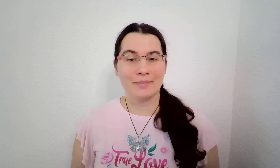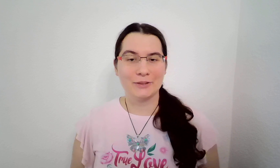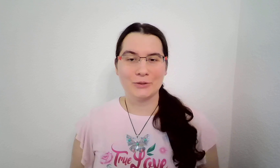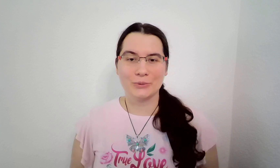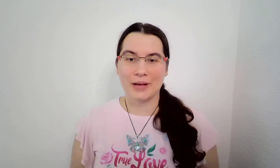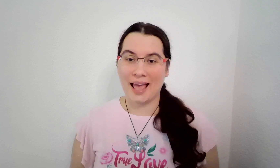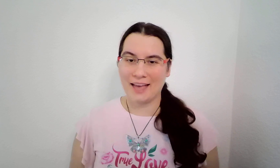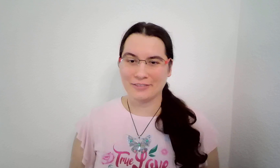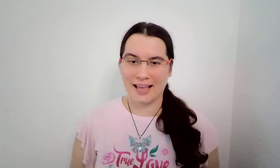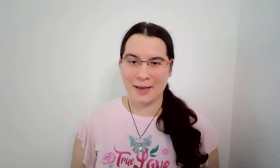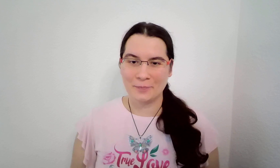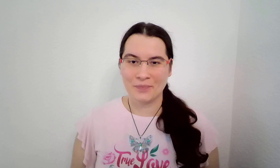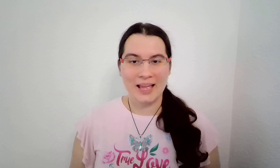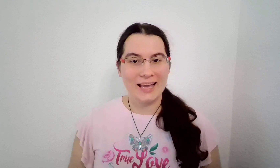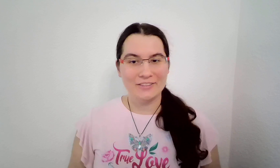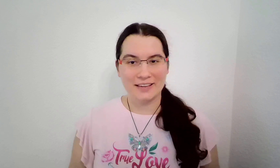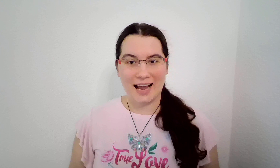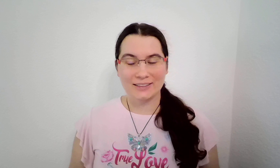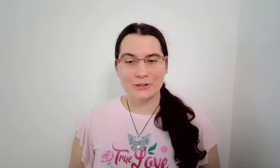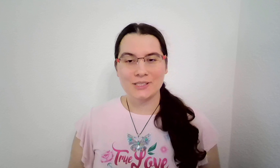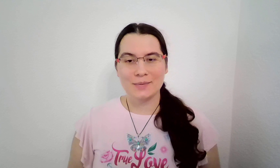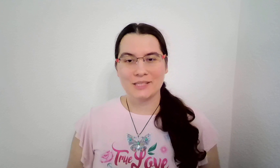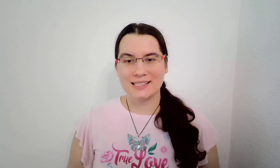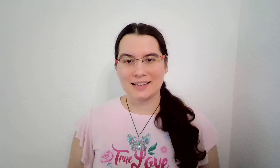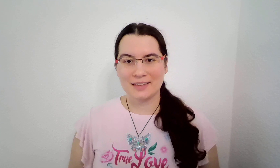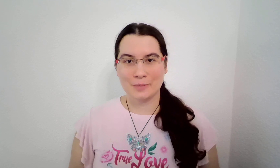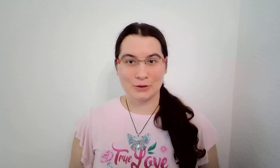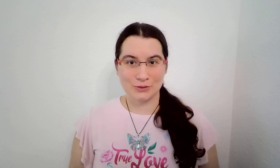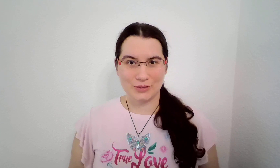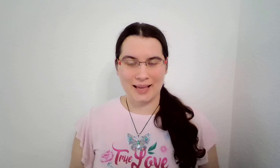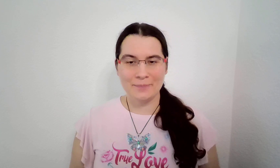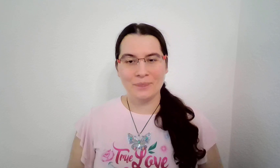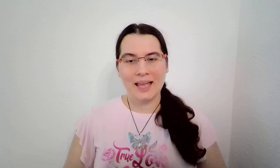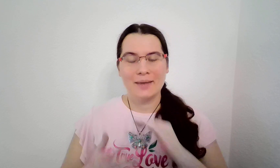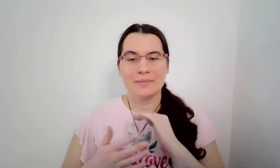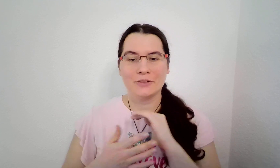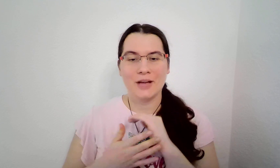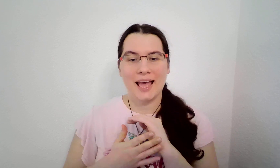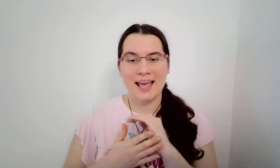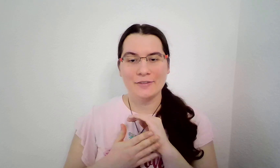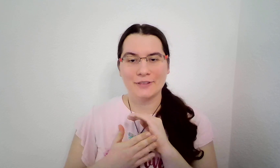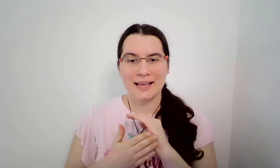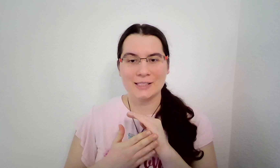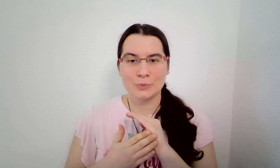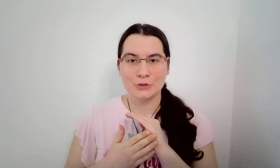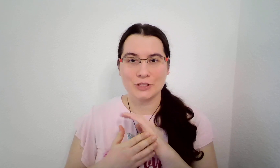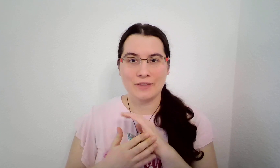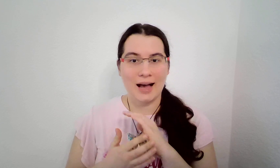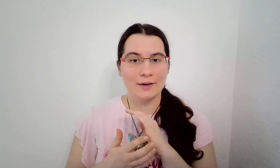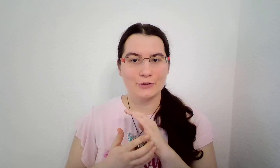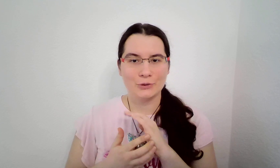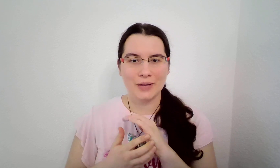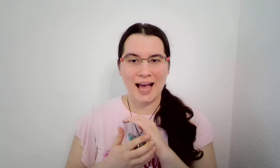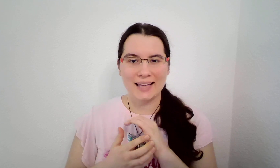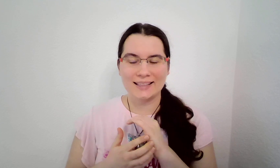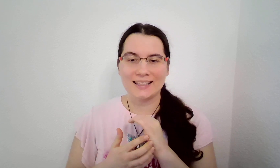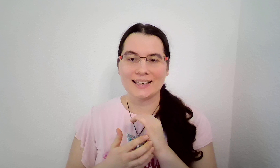metodu EFT. V krátkosti představím, o co jde. Metoda EFT spočívá vťukání